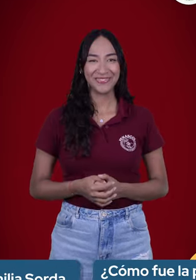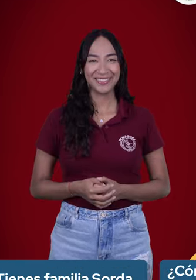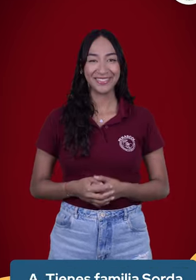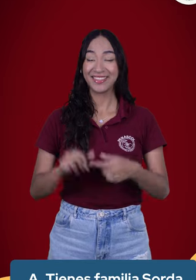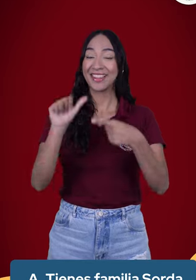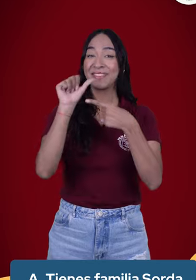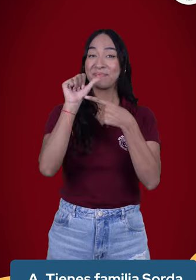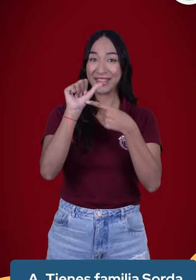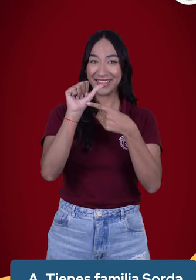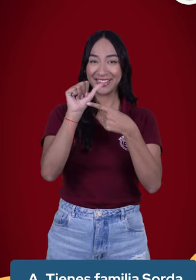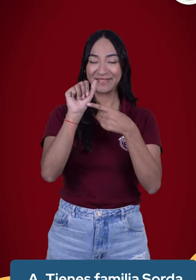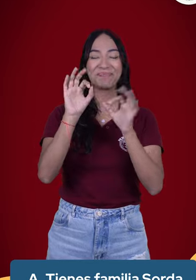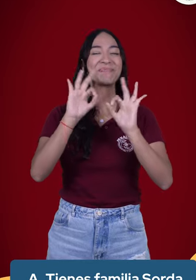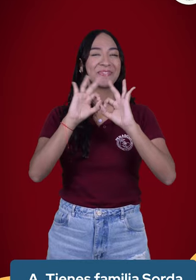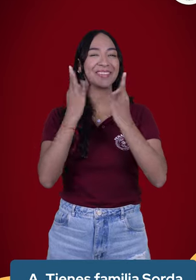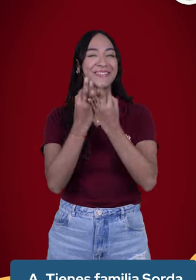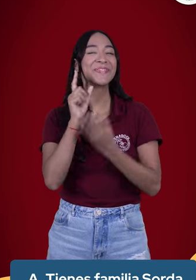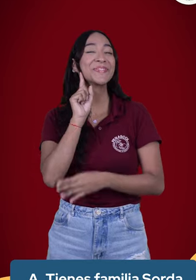A. Tienes familia sorda.